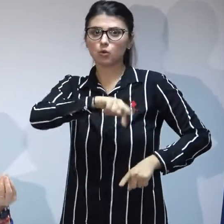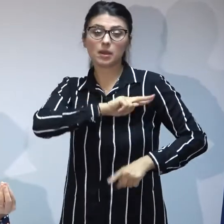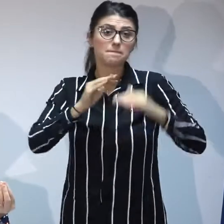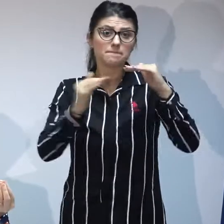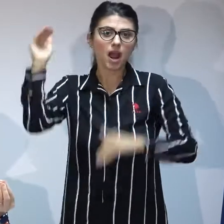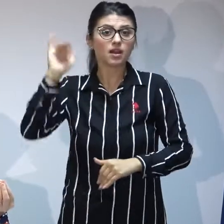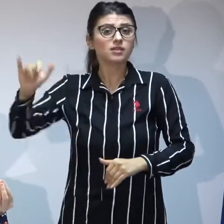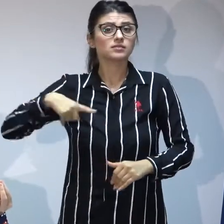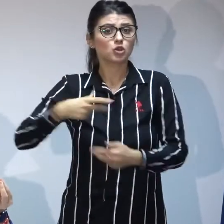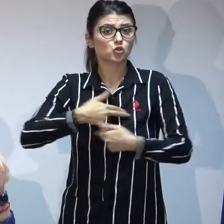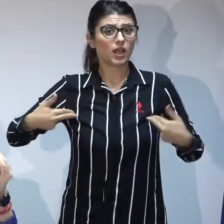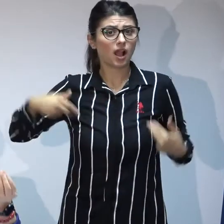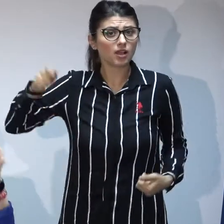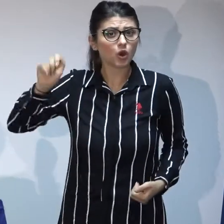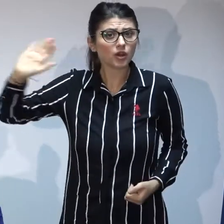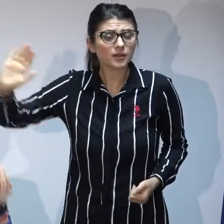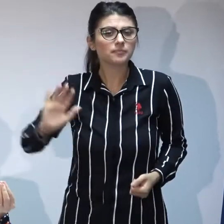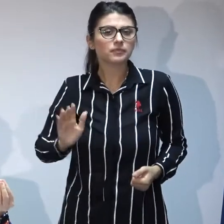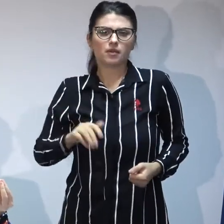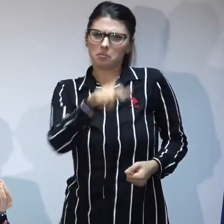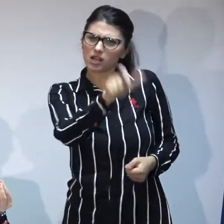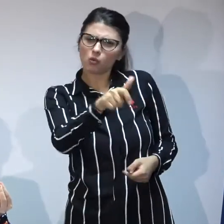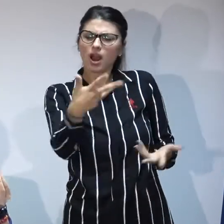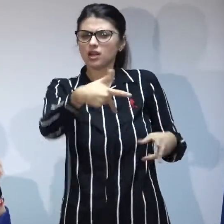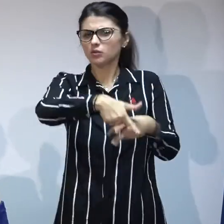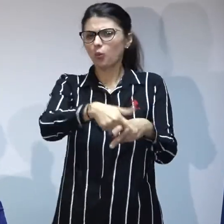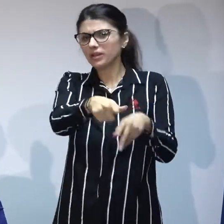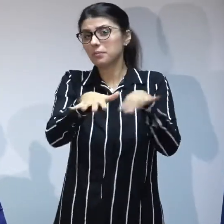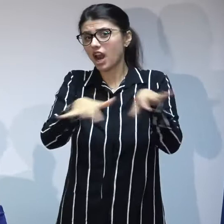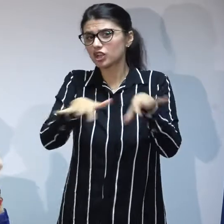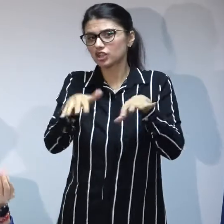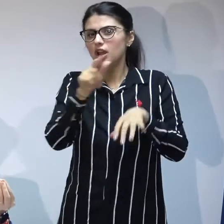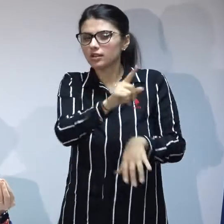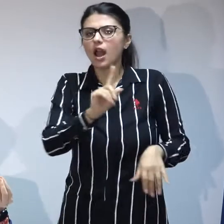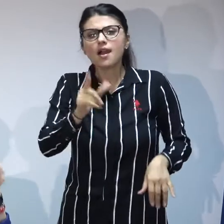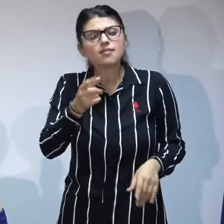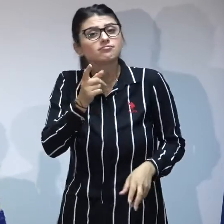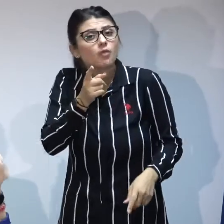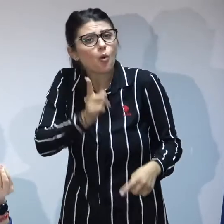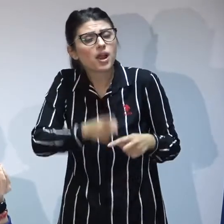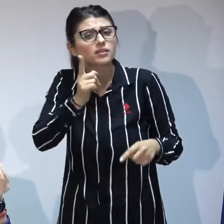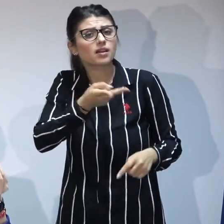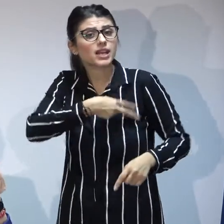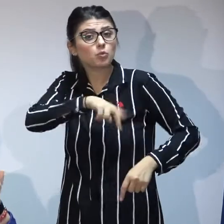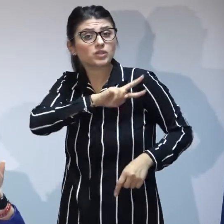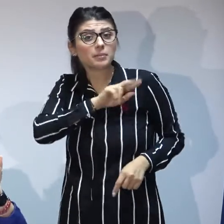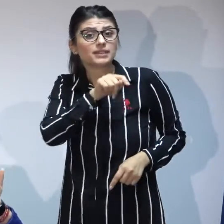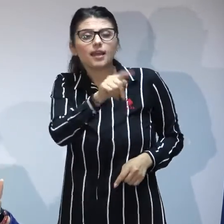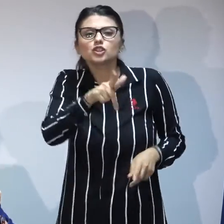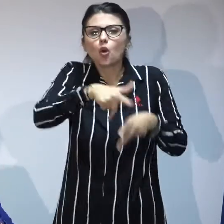instanței managerul de caz are responsabilitatea și obligația